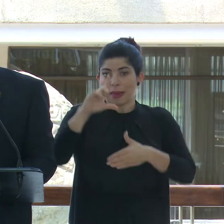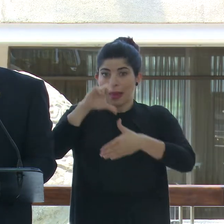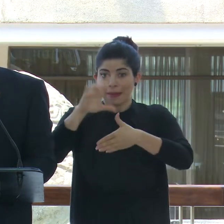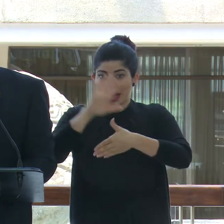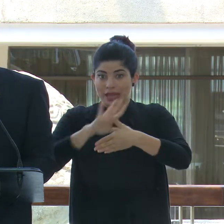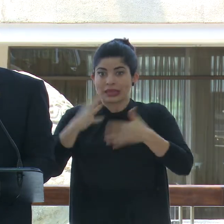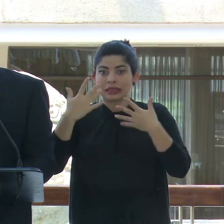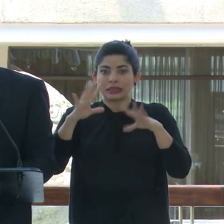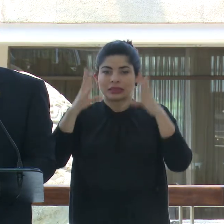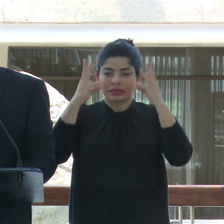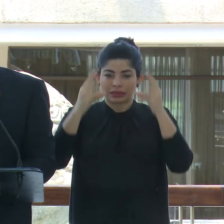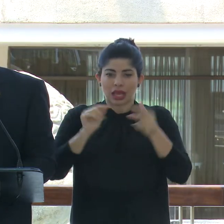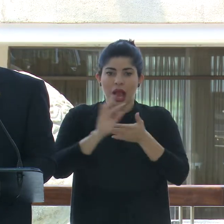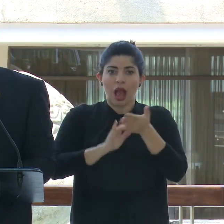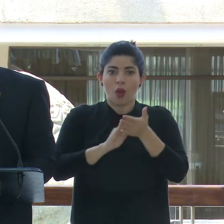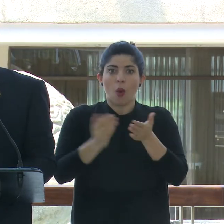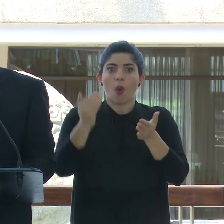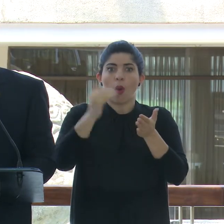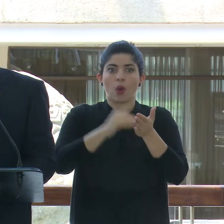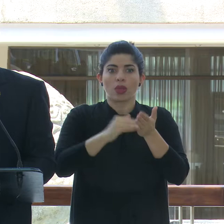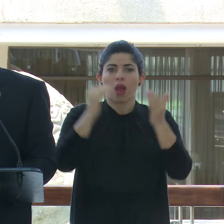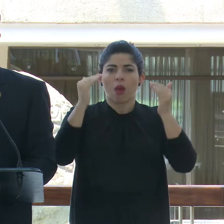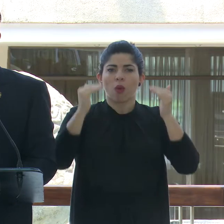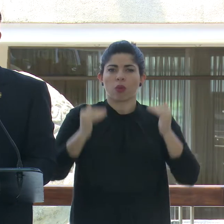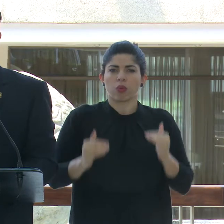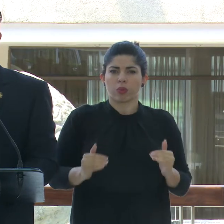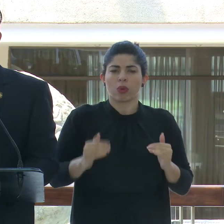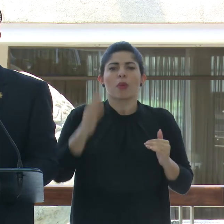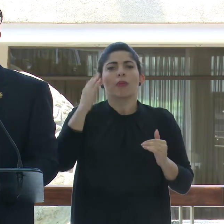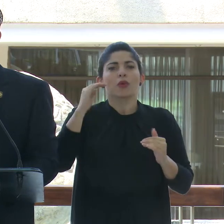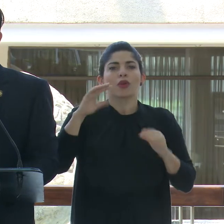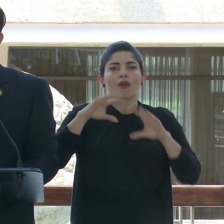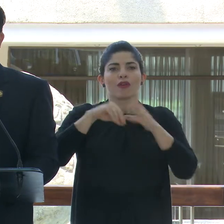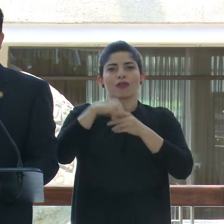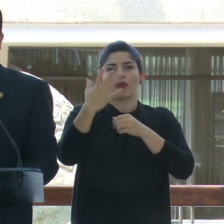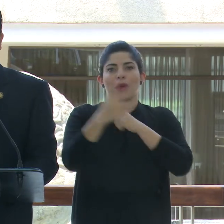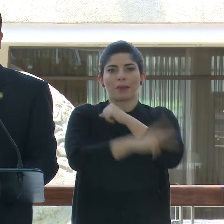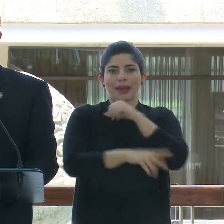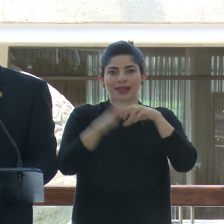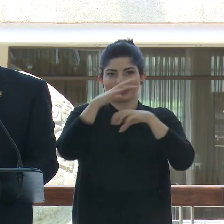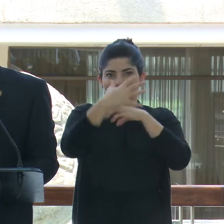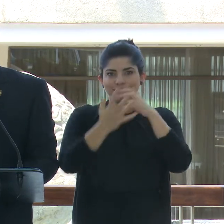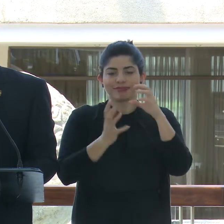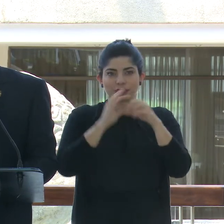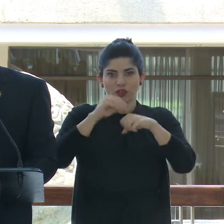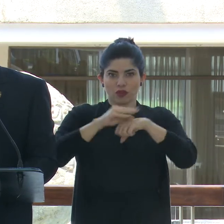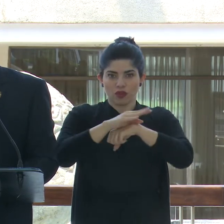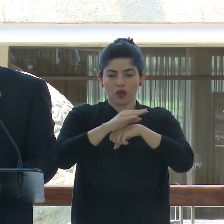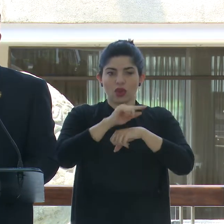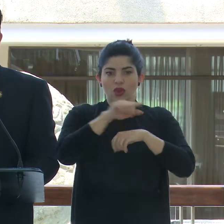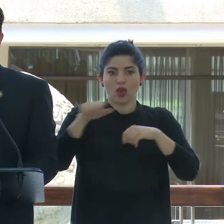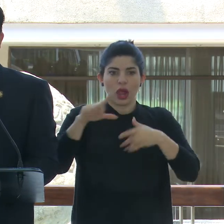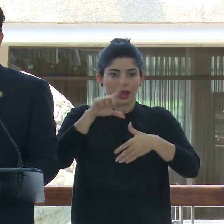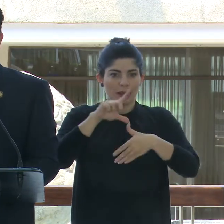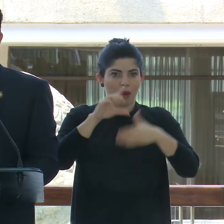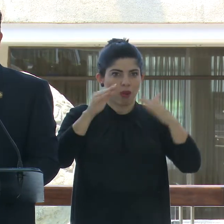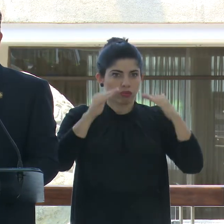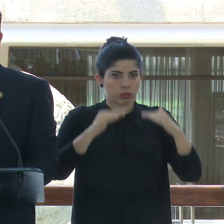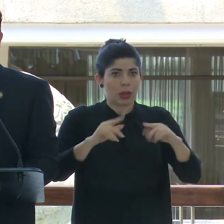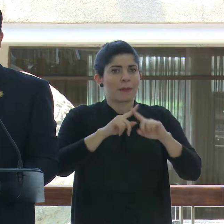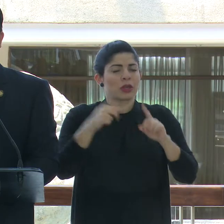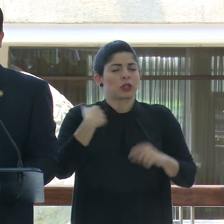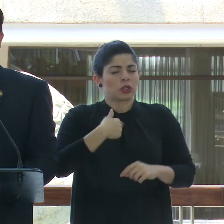recalculadas a la baja, mucho por el entorno externo. Pero aún así, nosotros sabemos y estamos